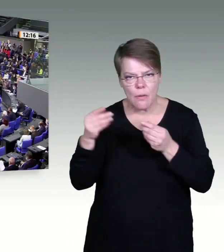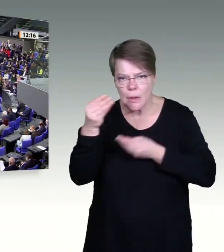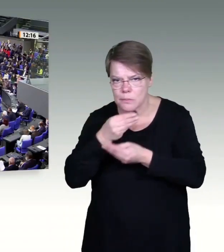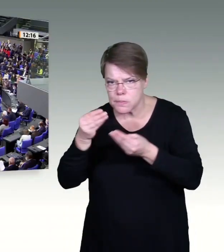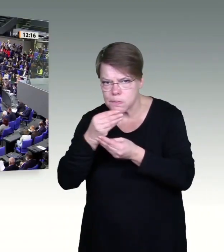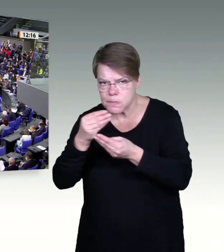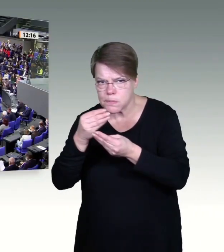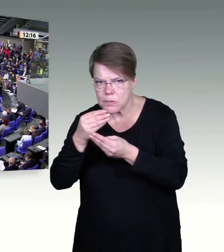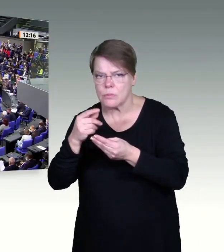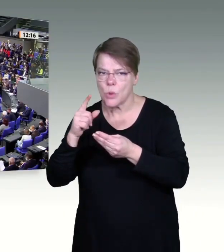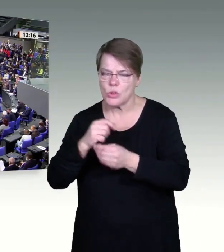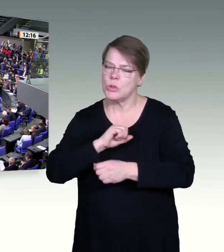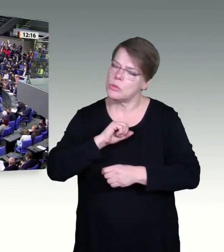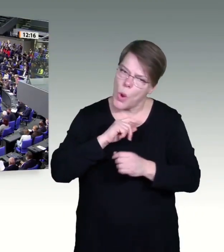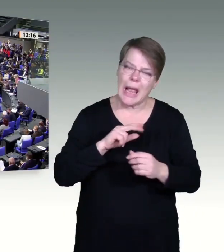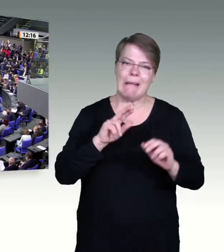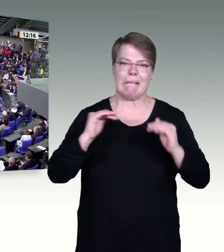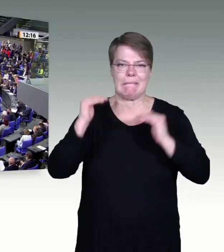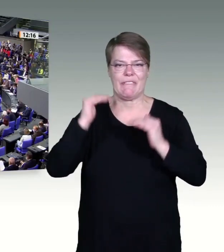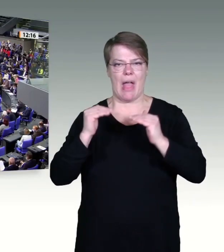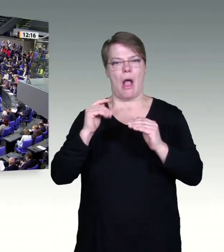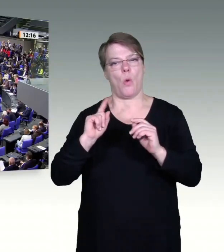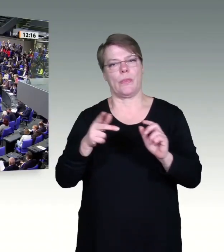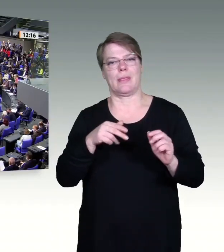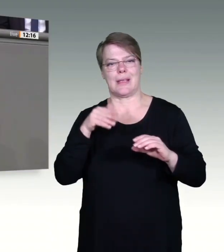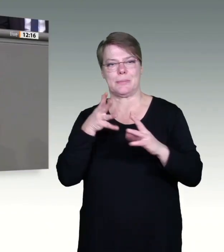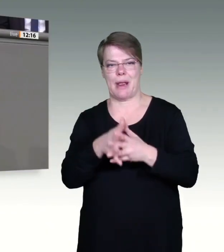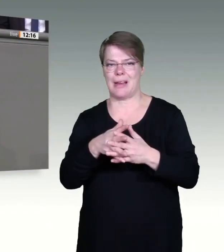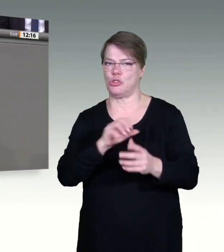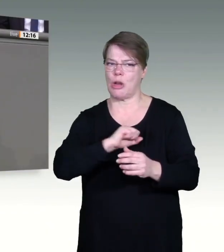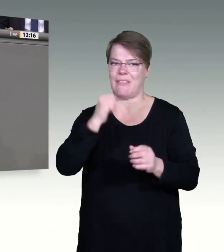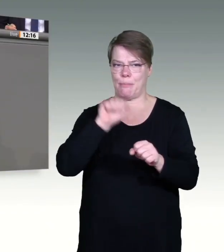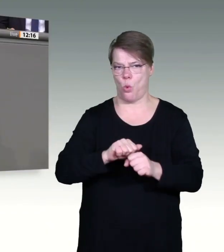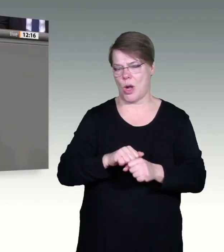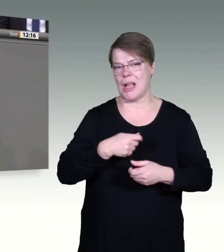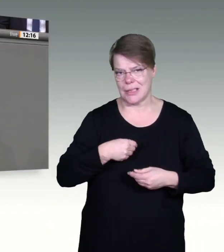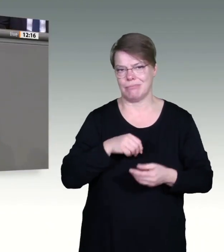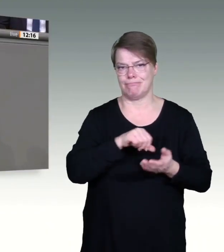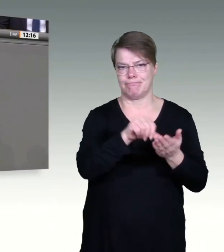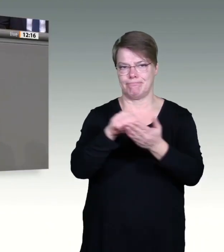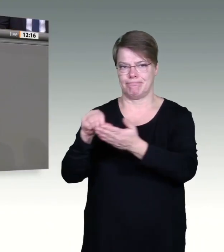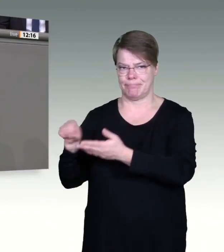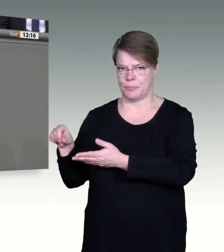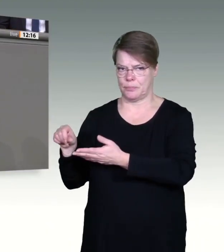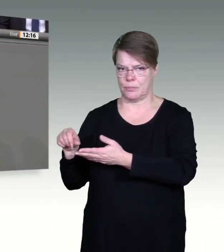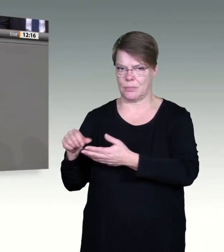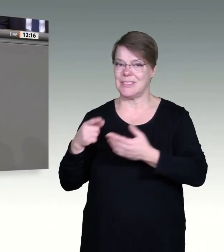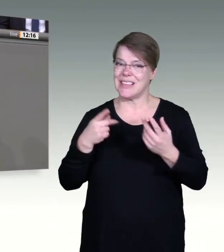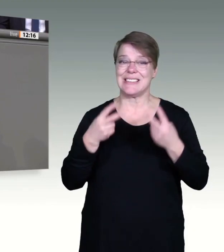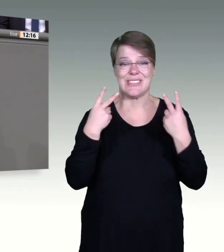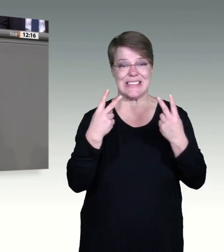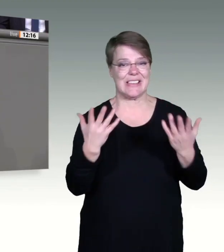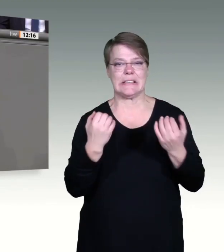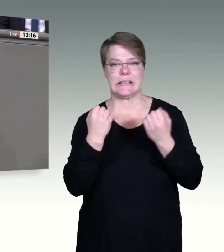Wir bringen heute das Gesetz zur Impfprävention ein. Es wird ein sehr komprimiertes Verfahren, das wir mit Fristverkürzung auch dank